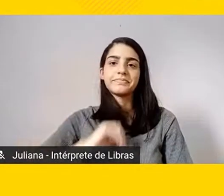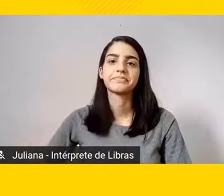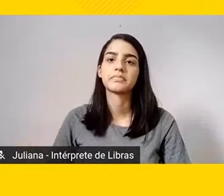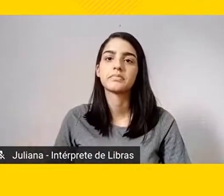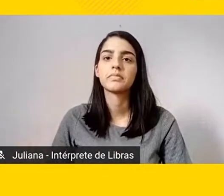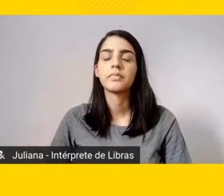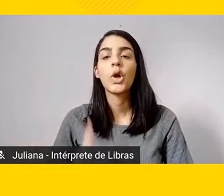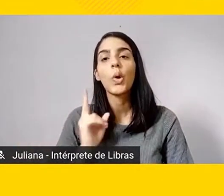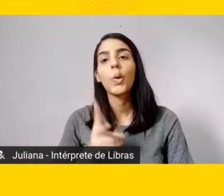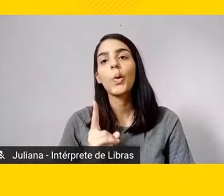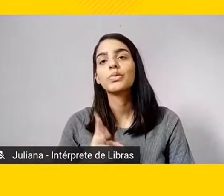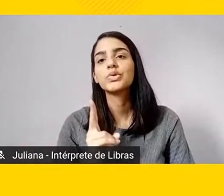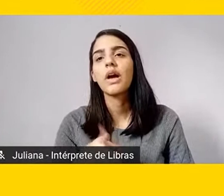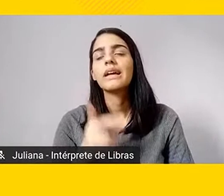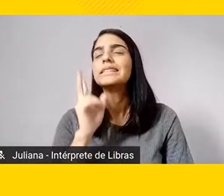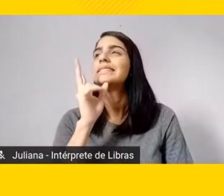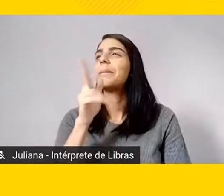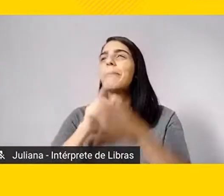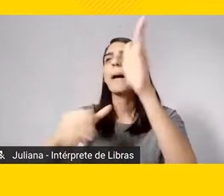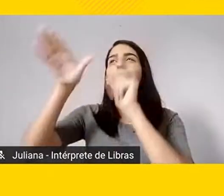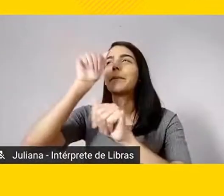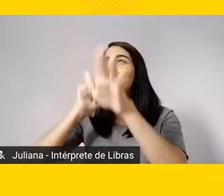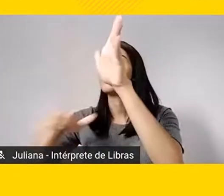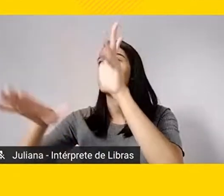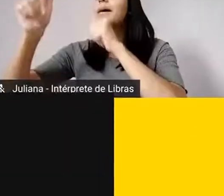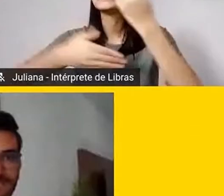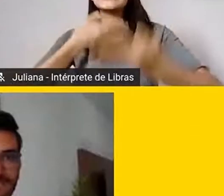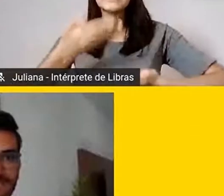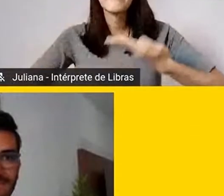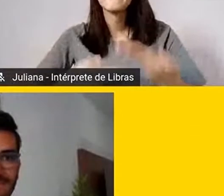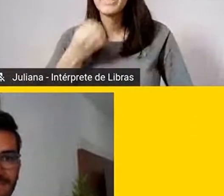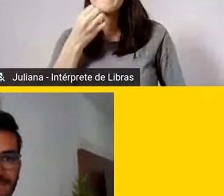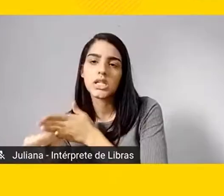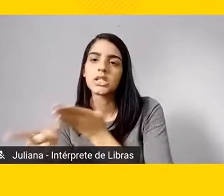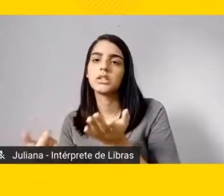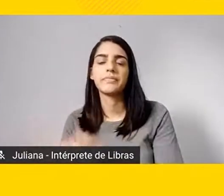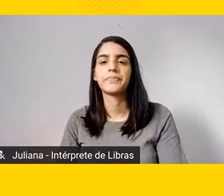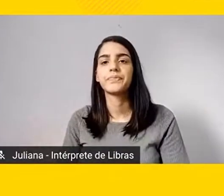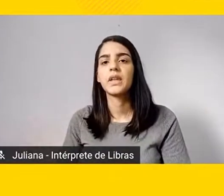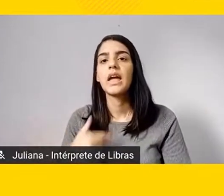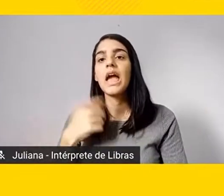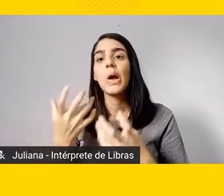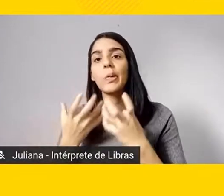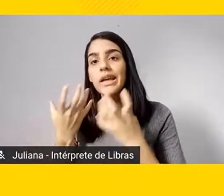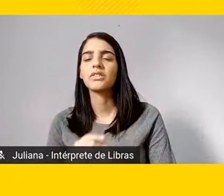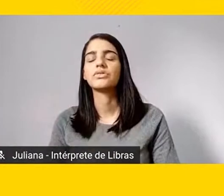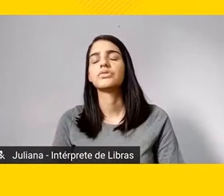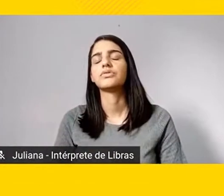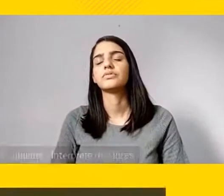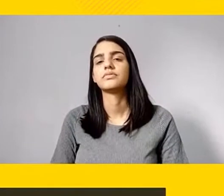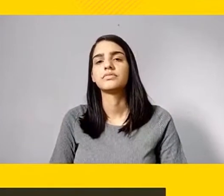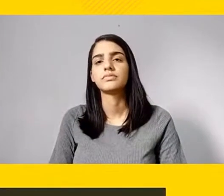continuarei a buscar bem servir ao cidadão. E a reitora Denise Carvalho.